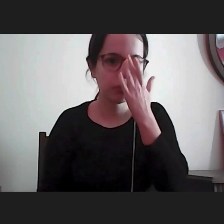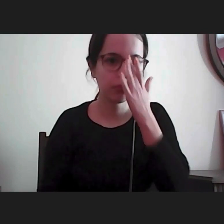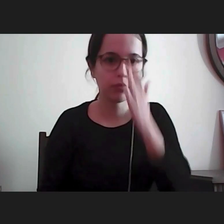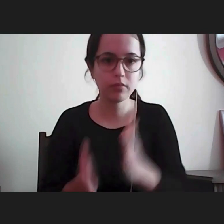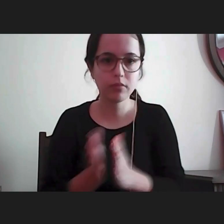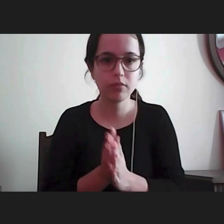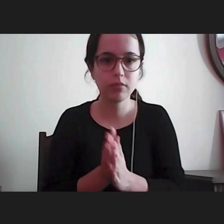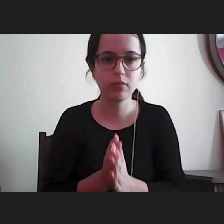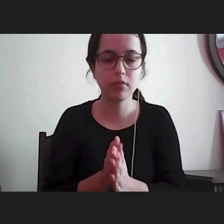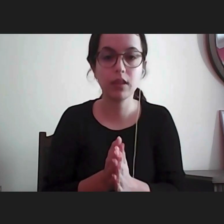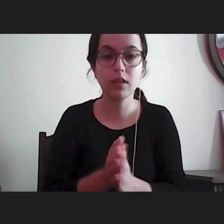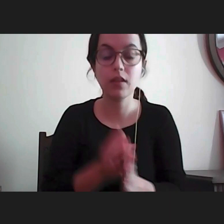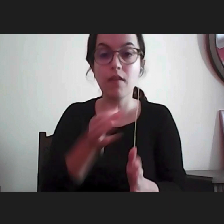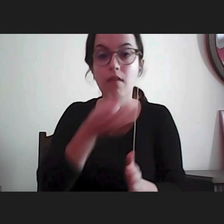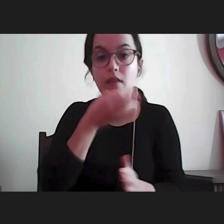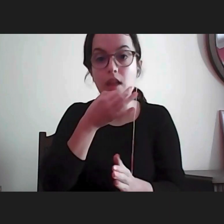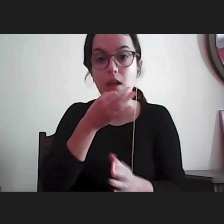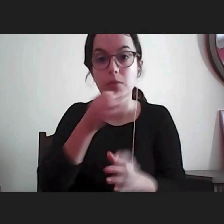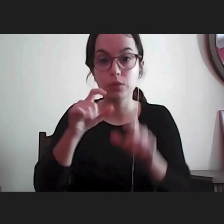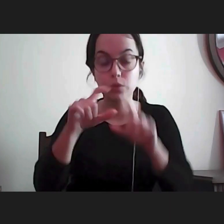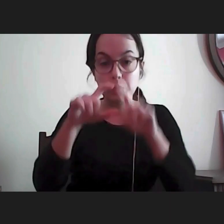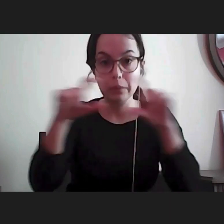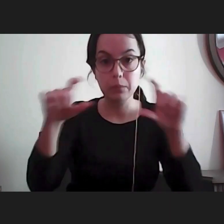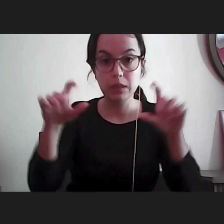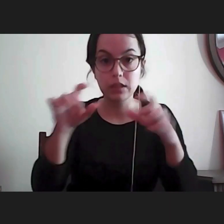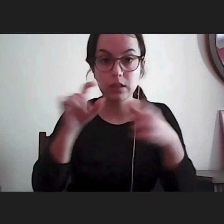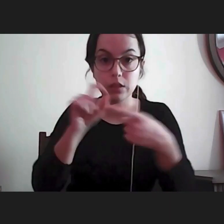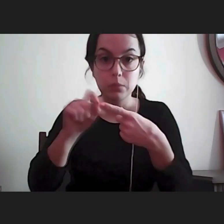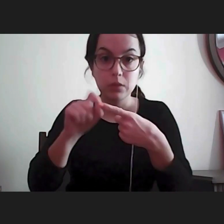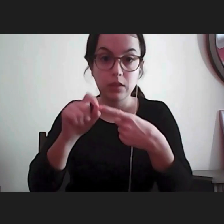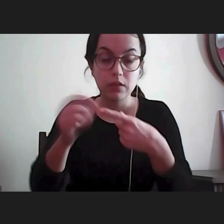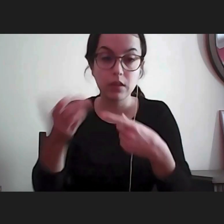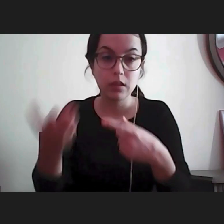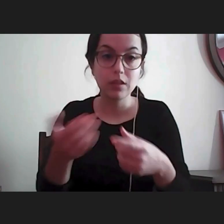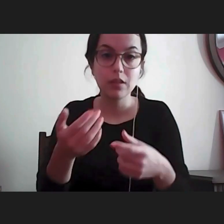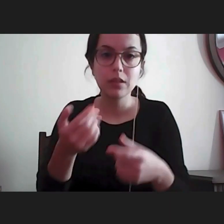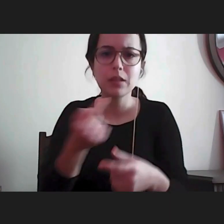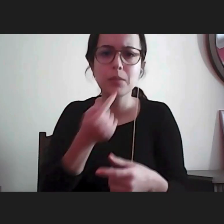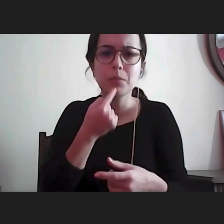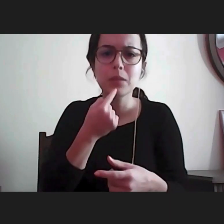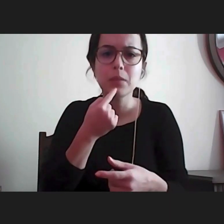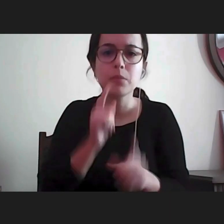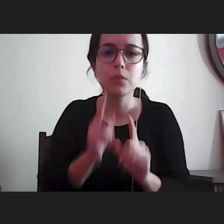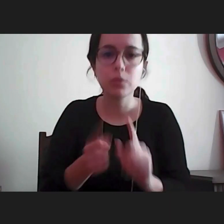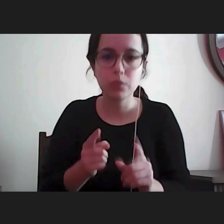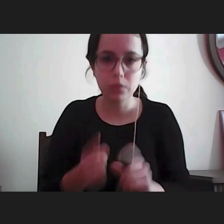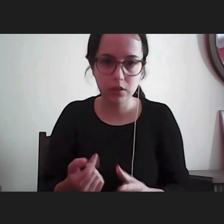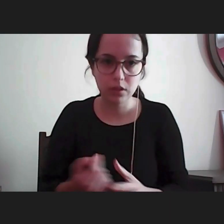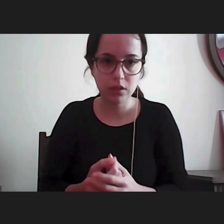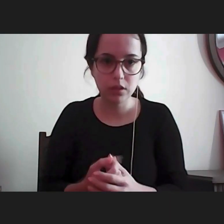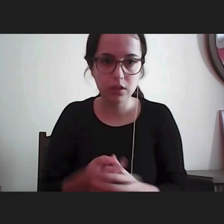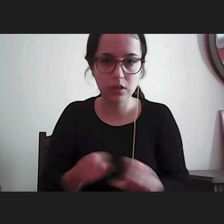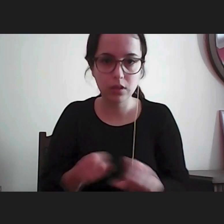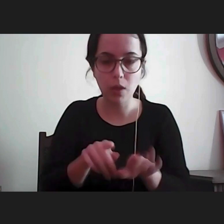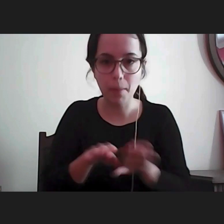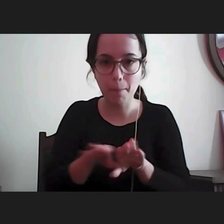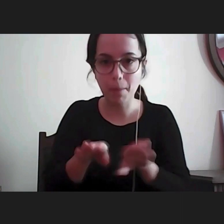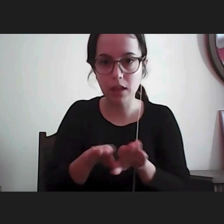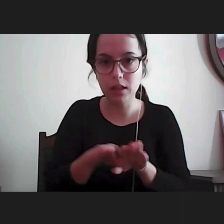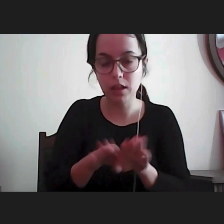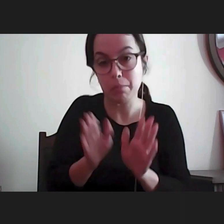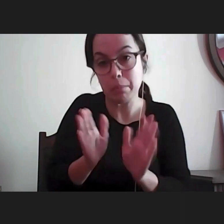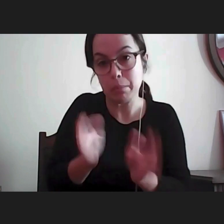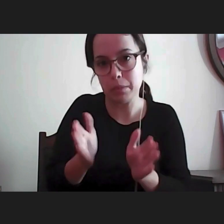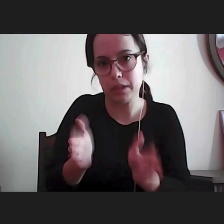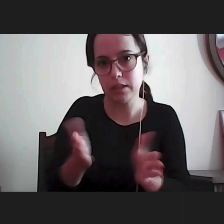visada e a consciência que se chegou foi que era uma prática necessária obviamente não